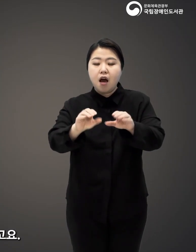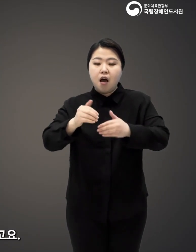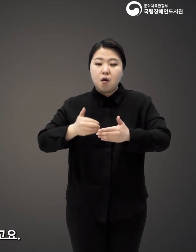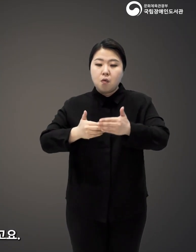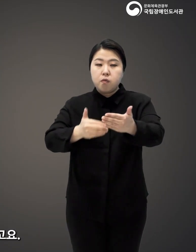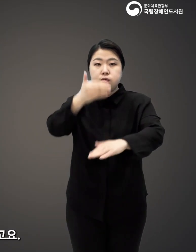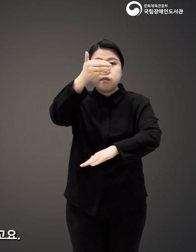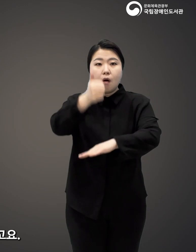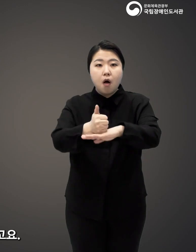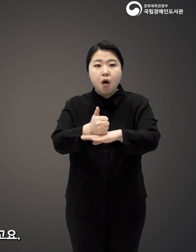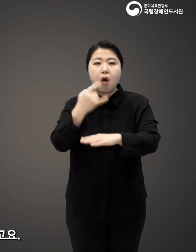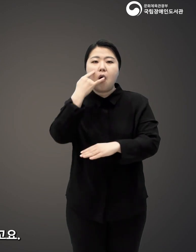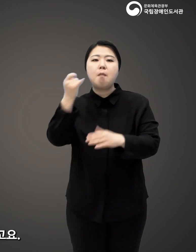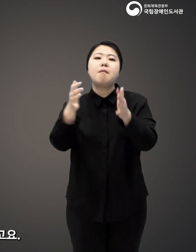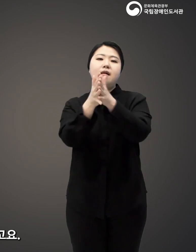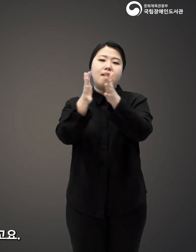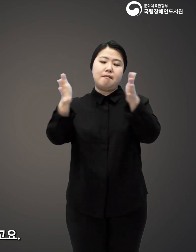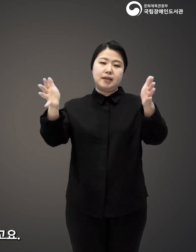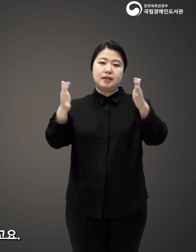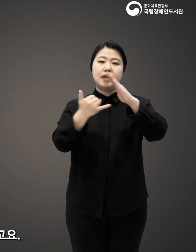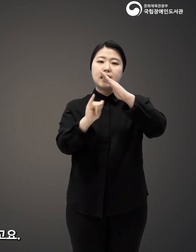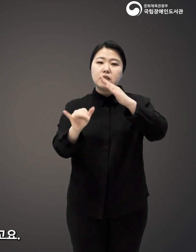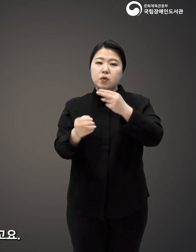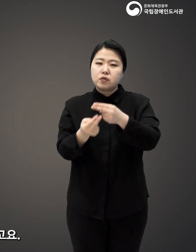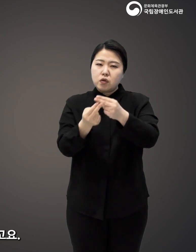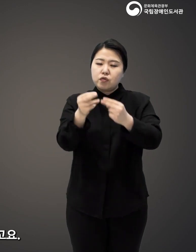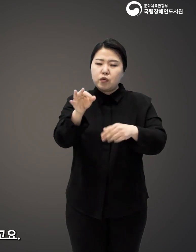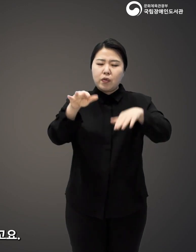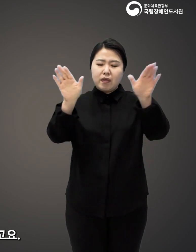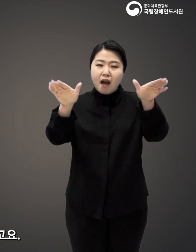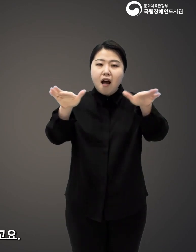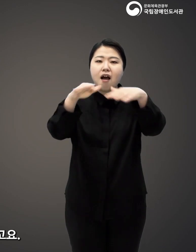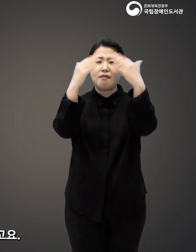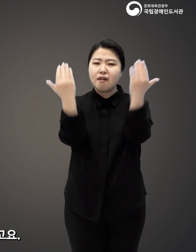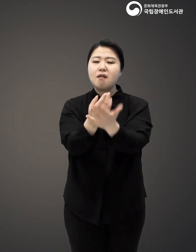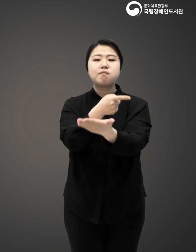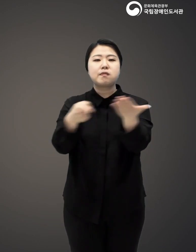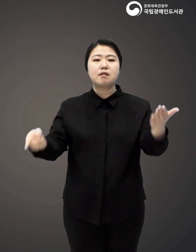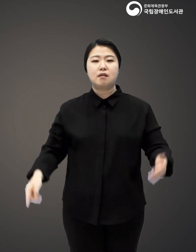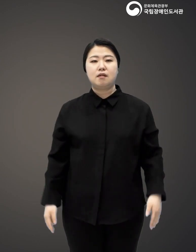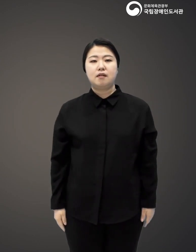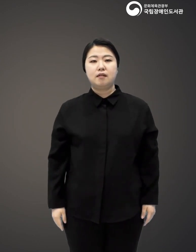그 과정에서 시어머니 아파트와 가족들 적금이 날아갔고요.